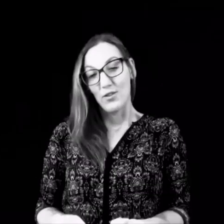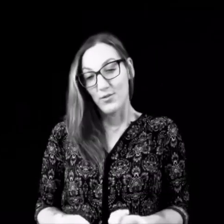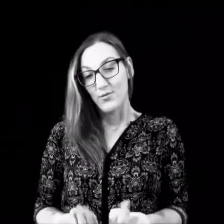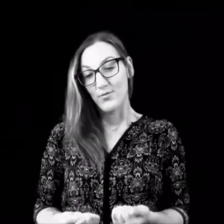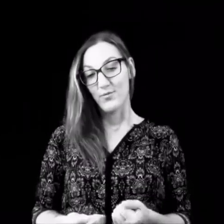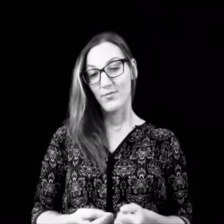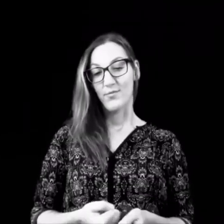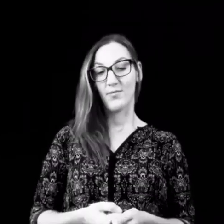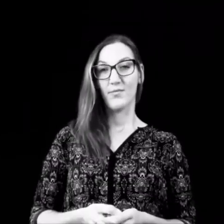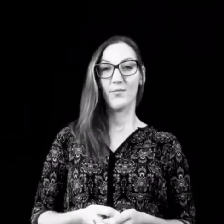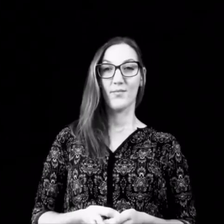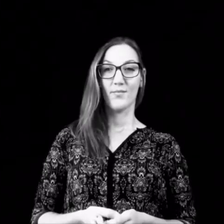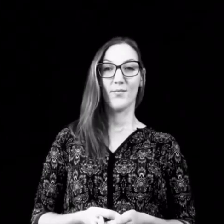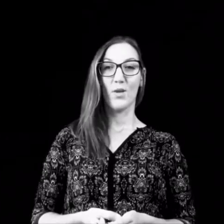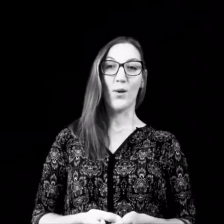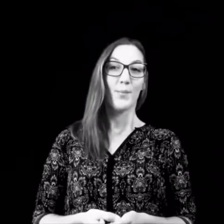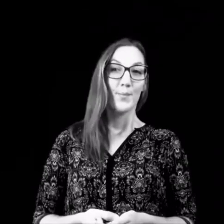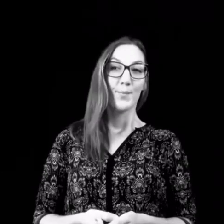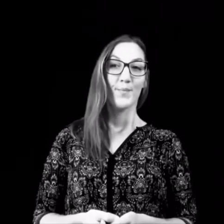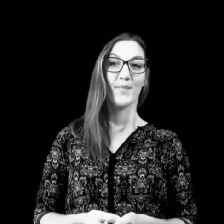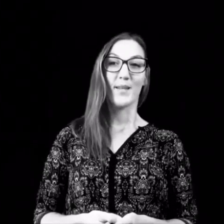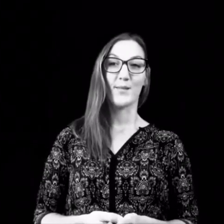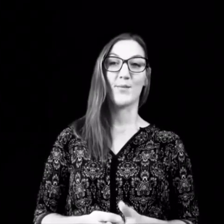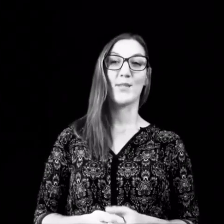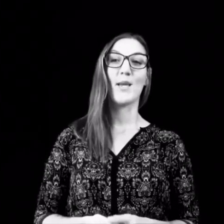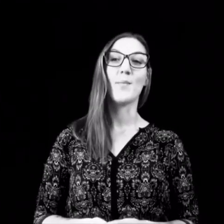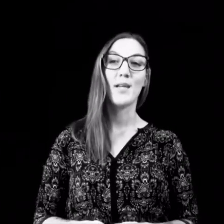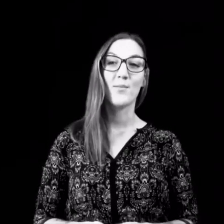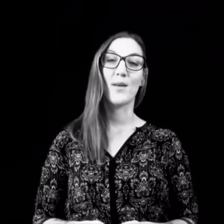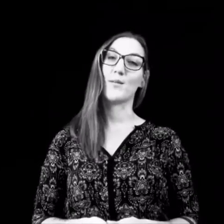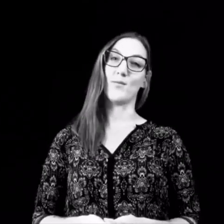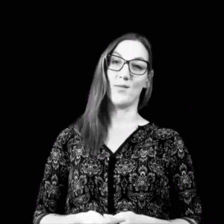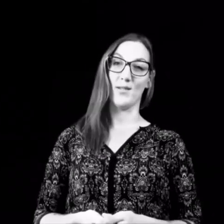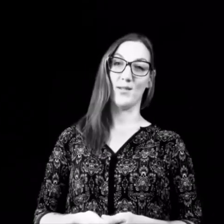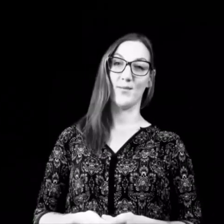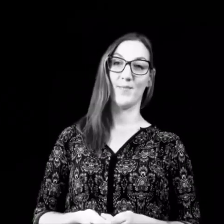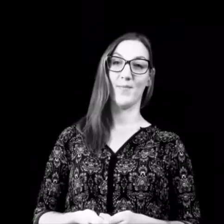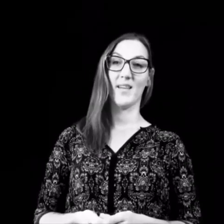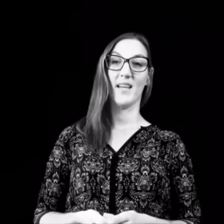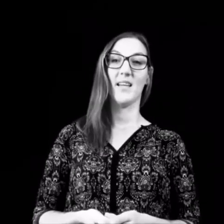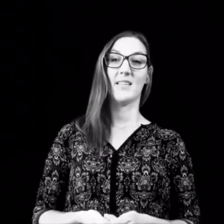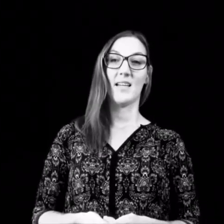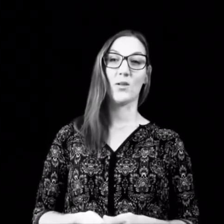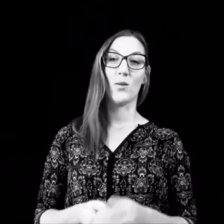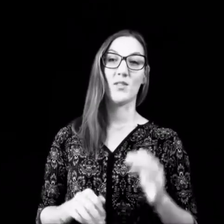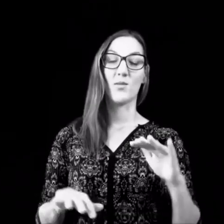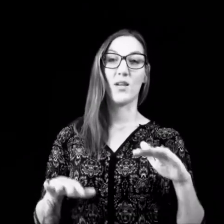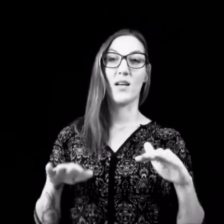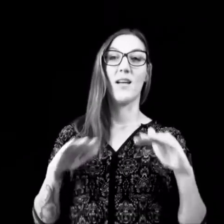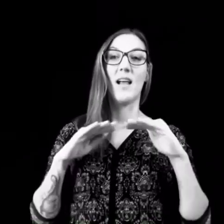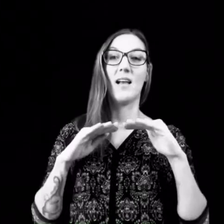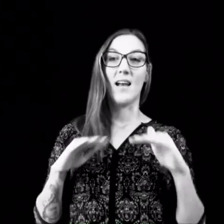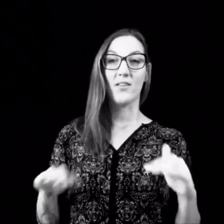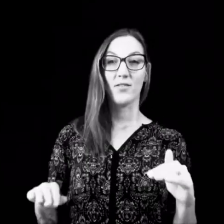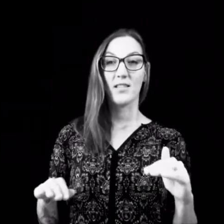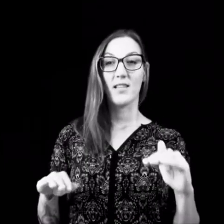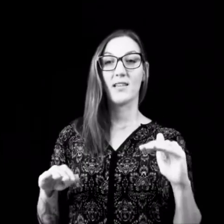das, was eben nicht mehr gesund ist. Dann kommt es zu einer langfristigen,